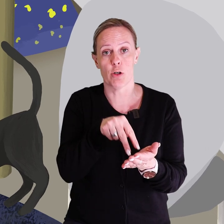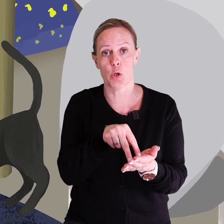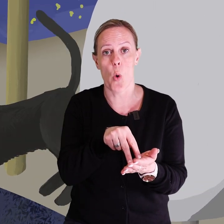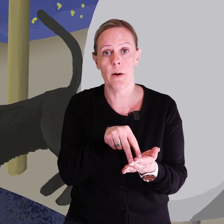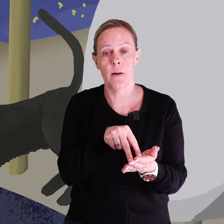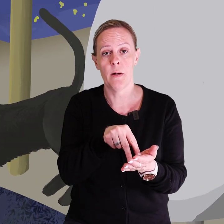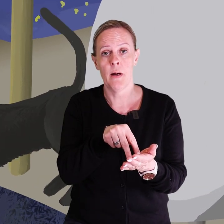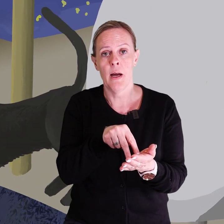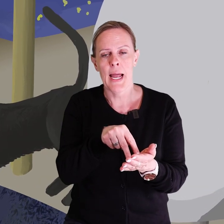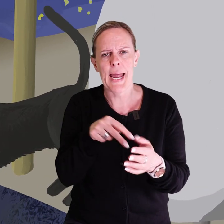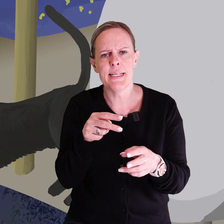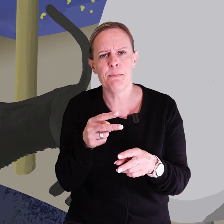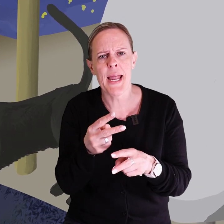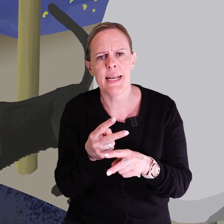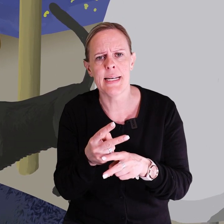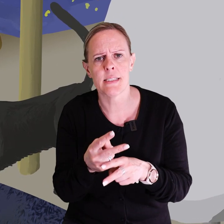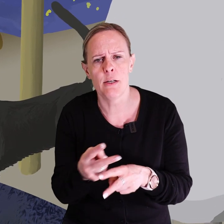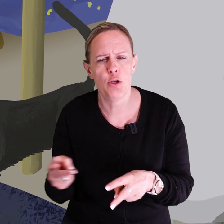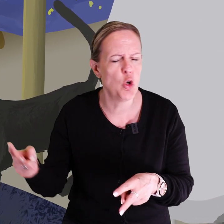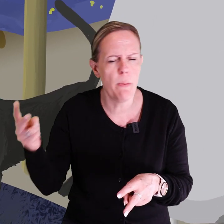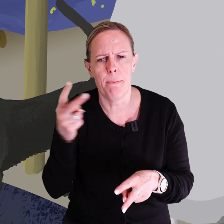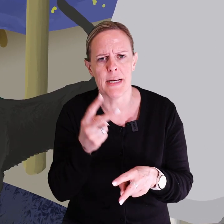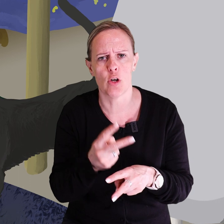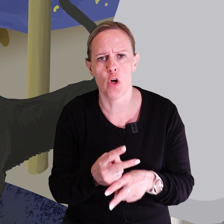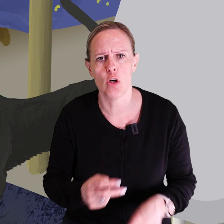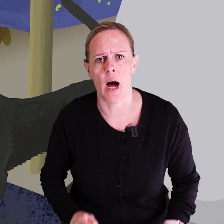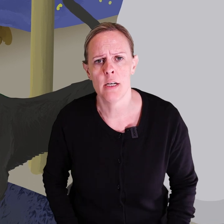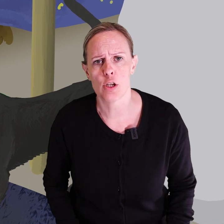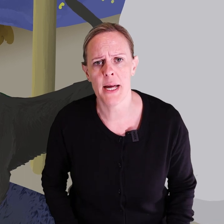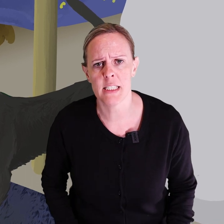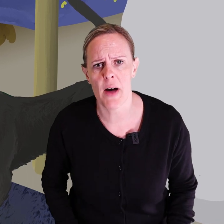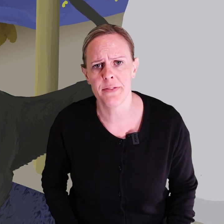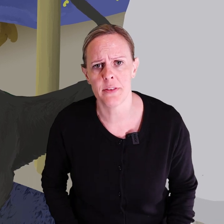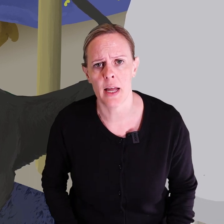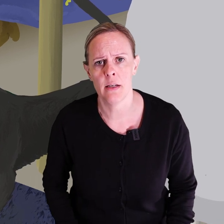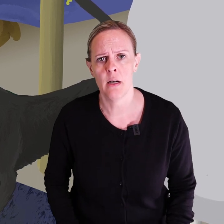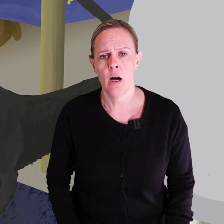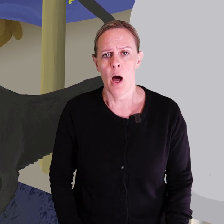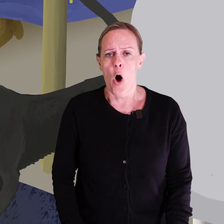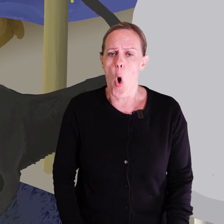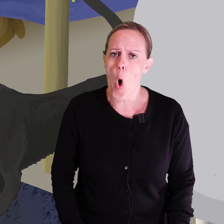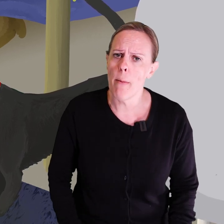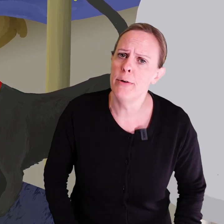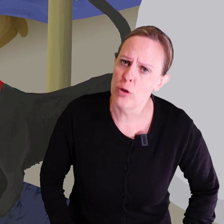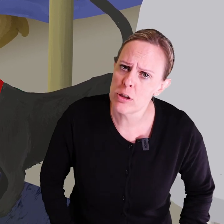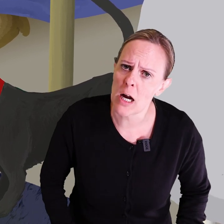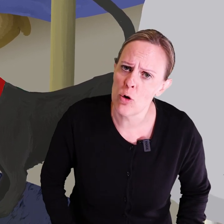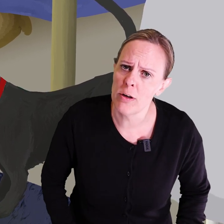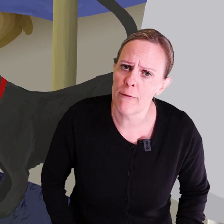och står. Hennes ben är nästan dubbelt så långa som hela svantet. Om du ska kunna